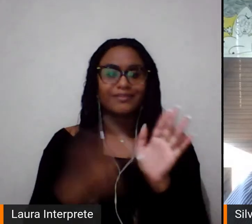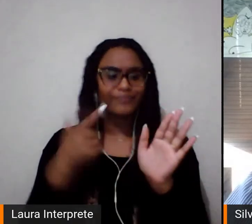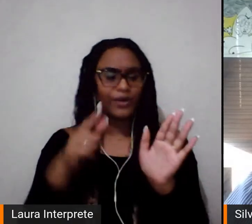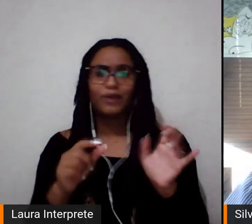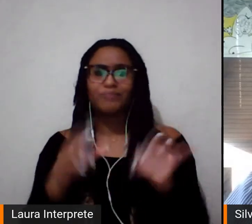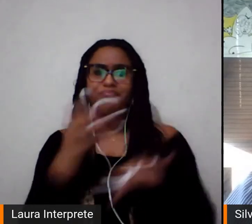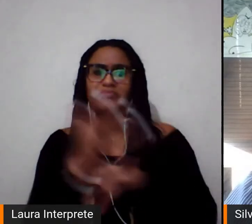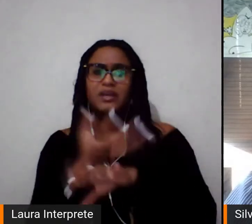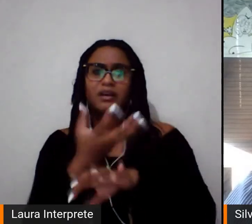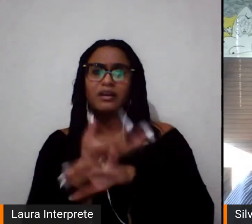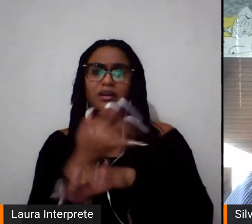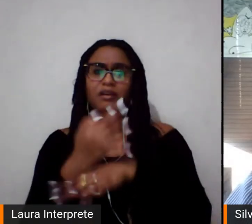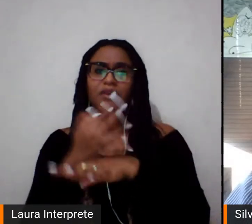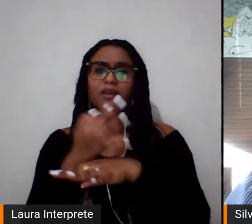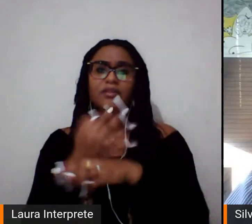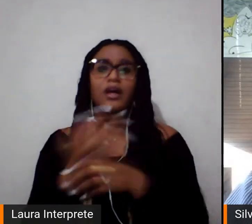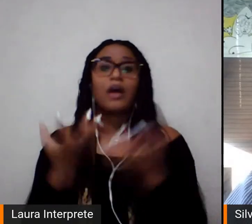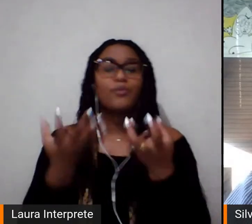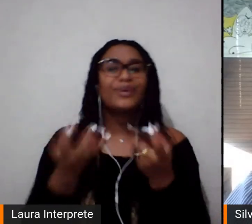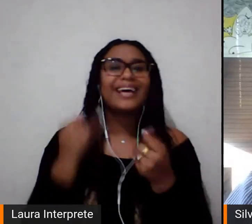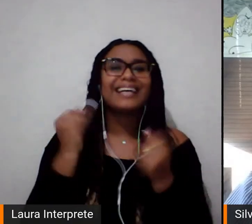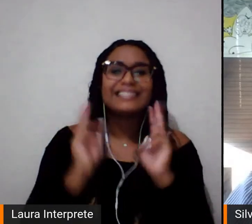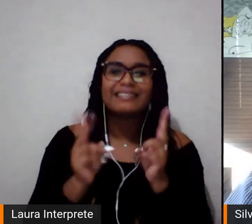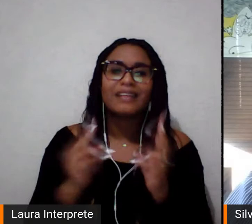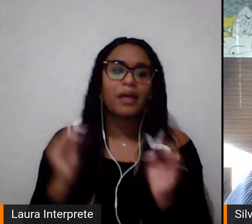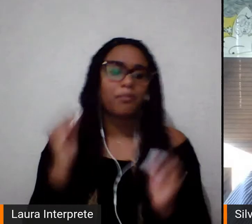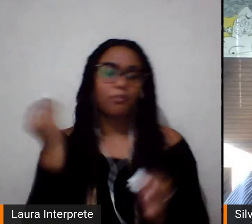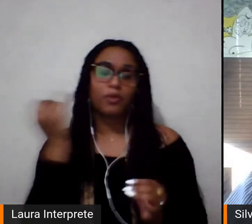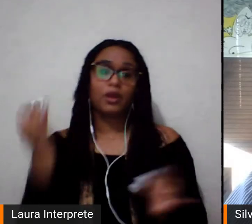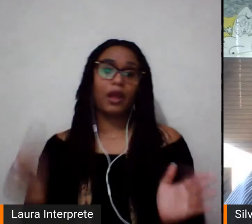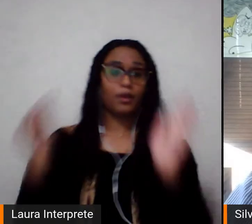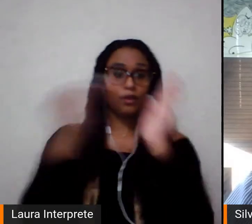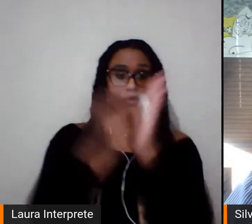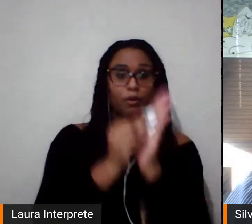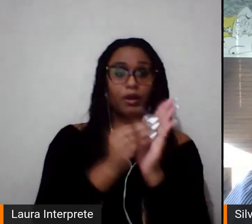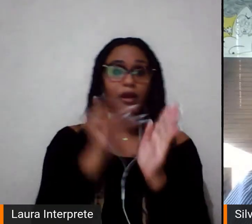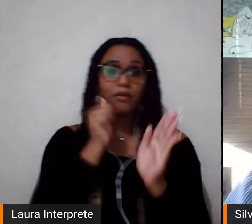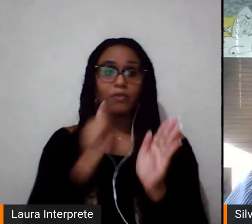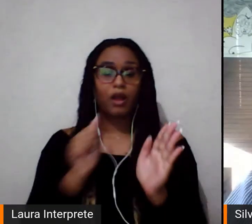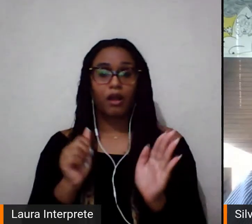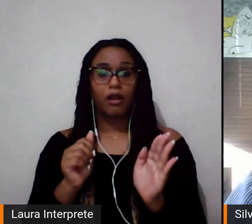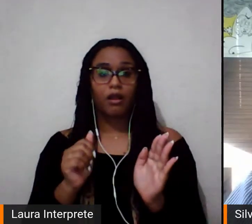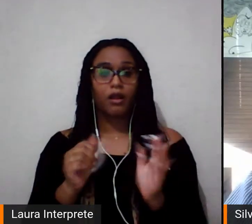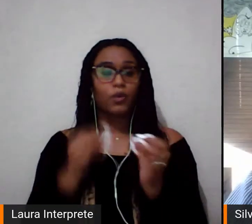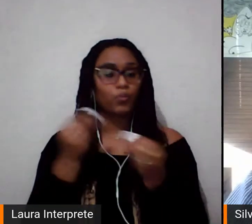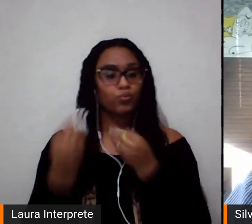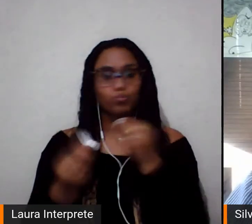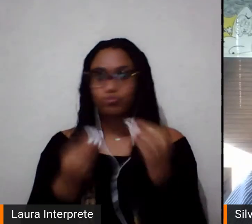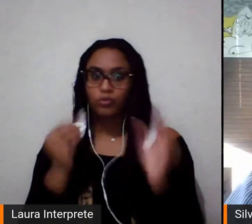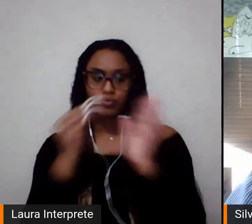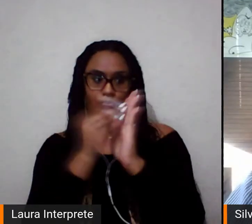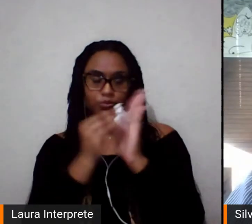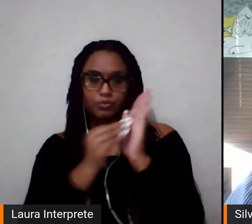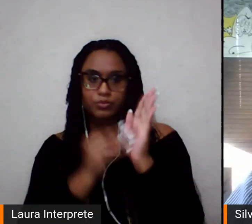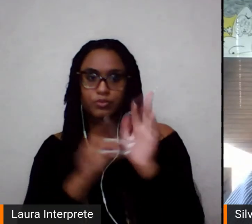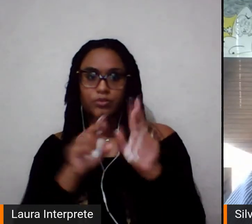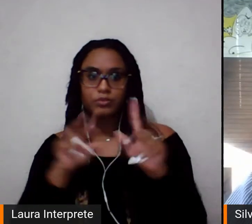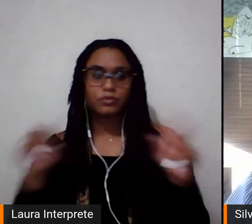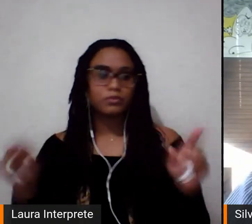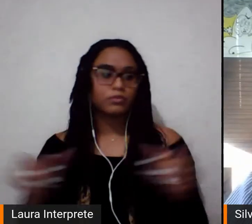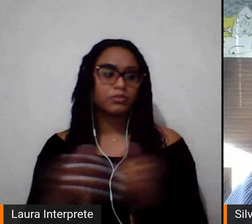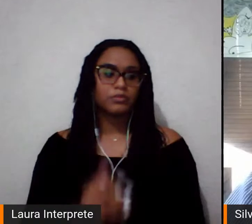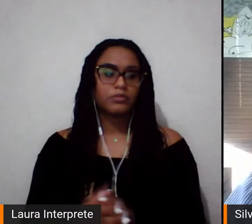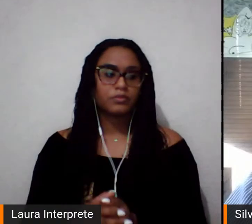a inserção das mulheres e das discussões sobre as questões de gênero. Então, nessa minha trajetória, eu, na